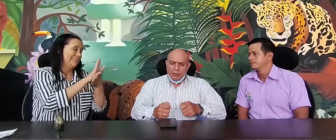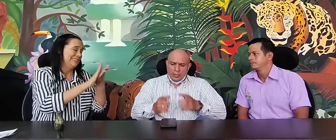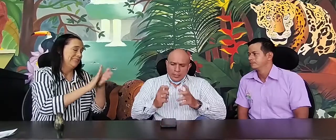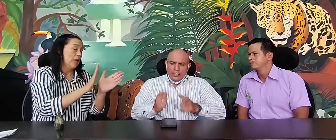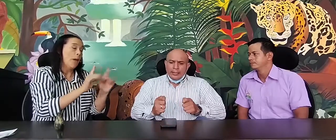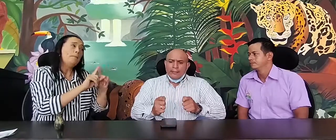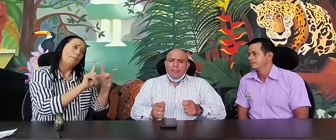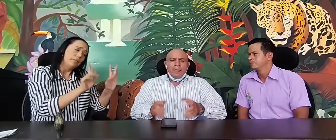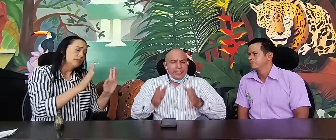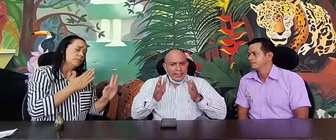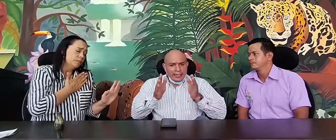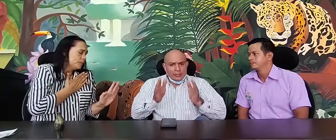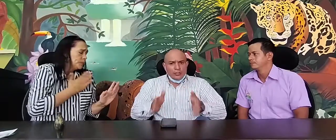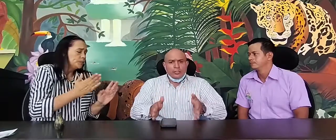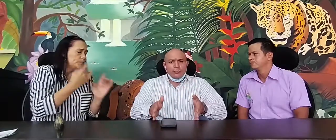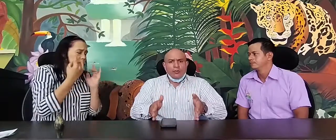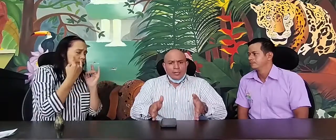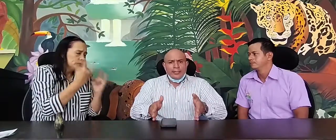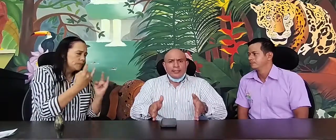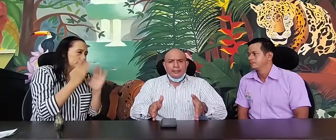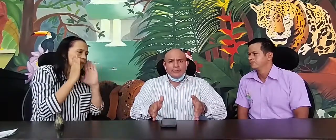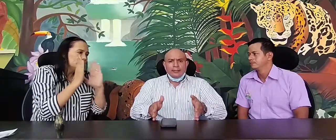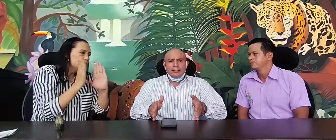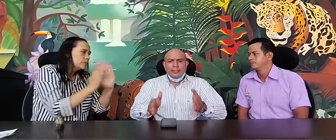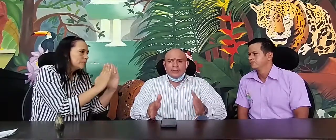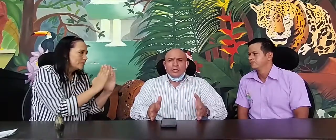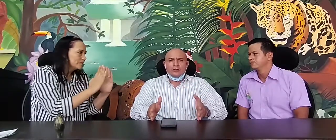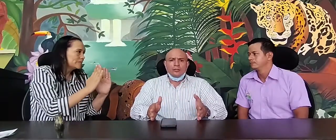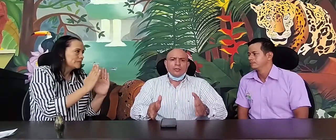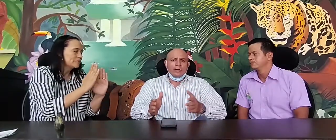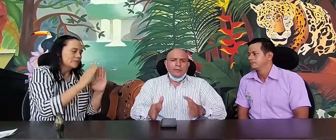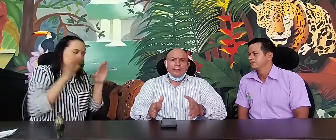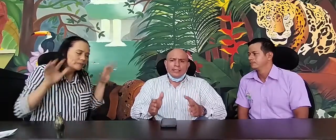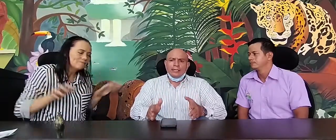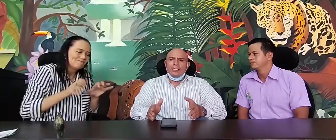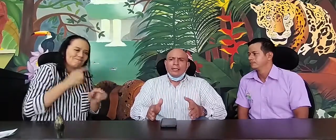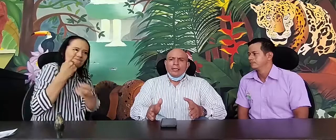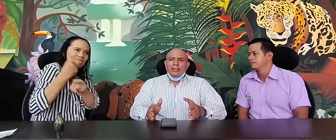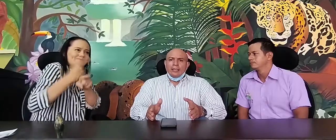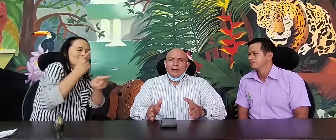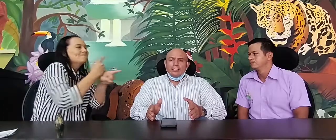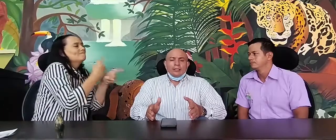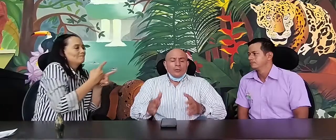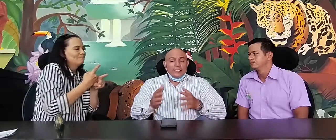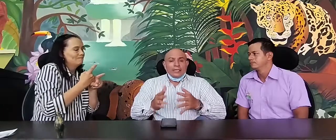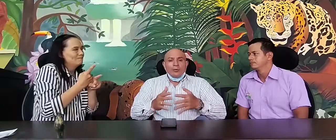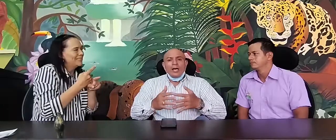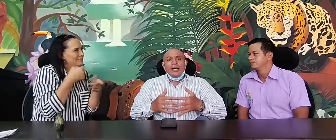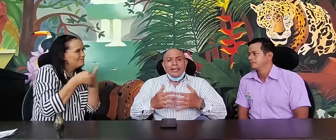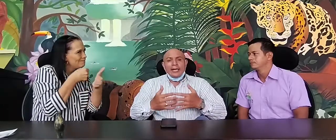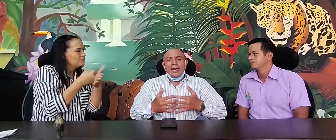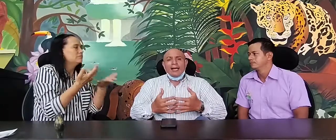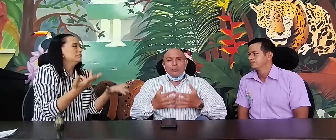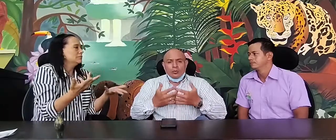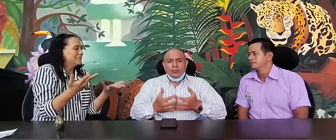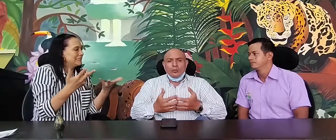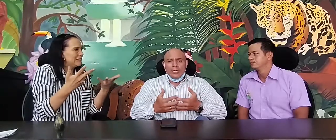en generar acciones concretas, insisto, con el fin de que comencemos a generar la cultura